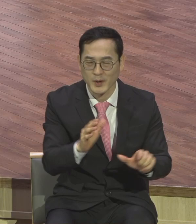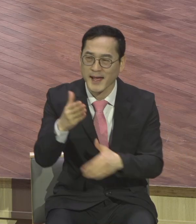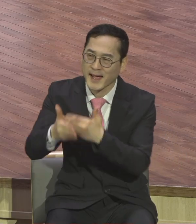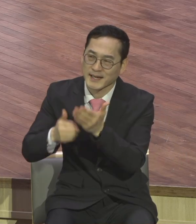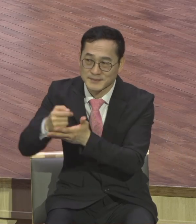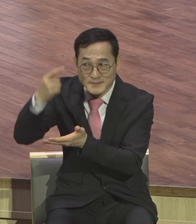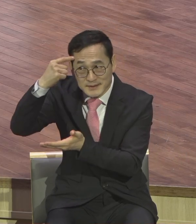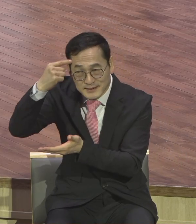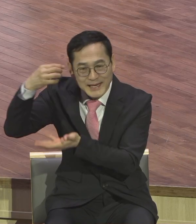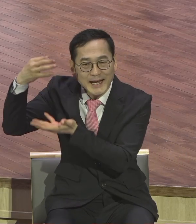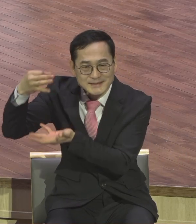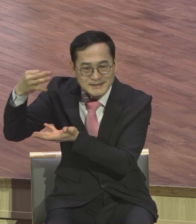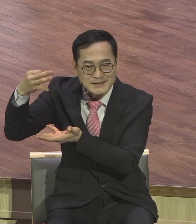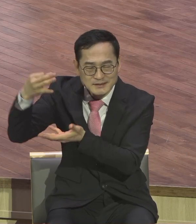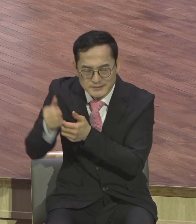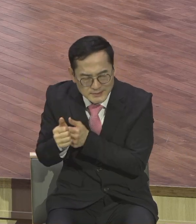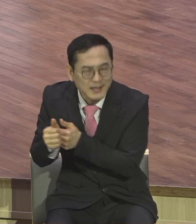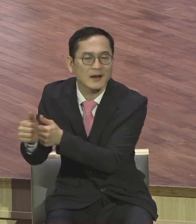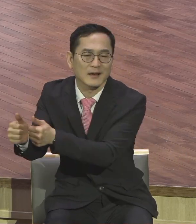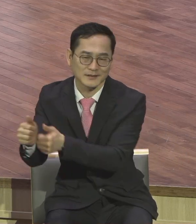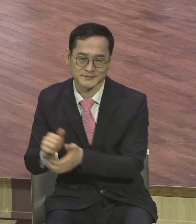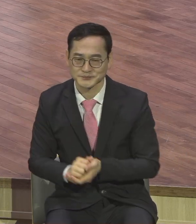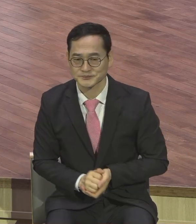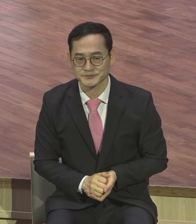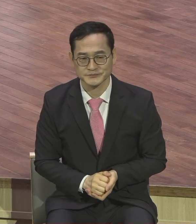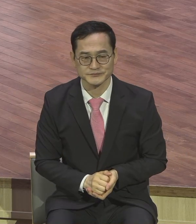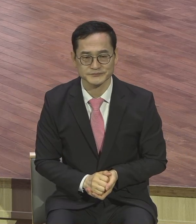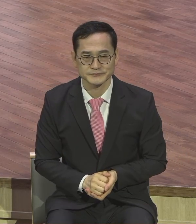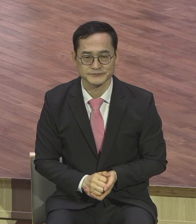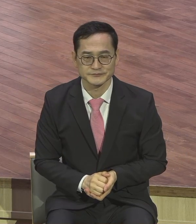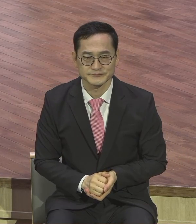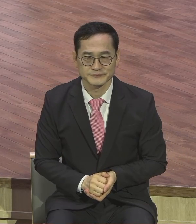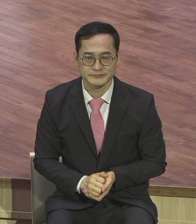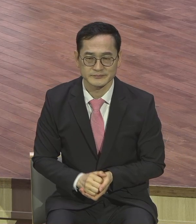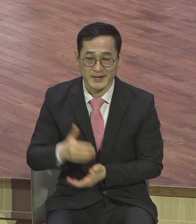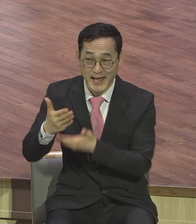내 맞는 가정 하나님 가치 기준